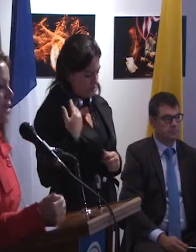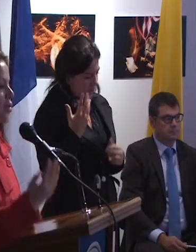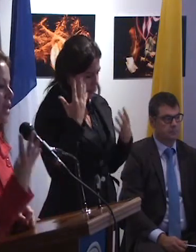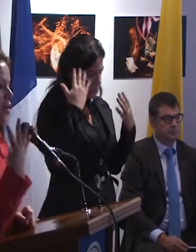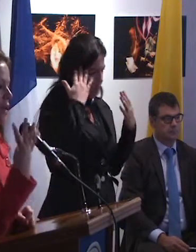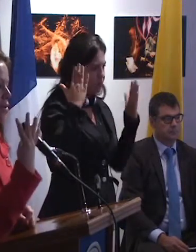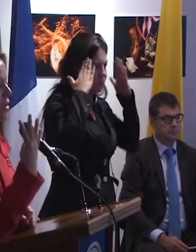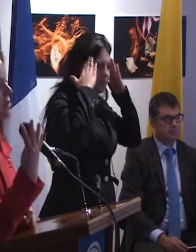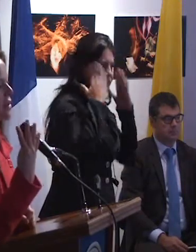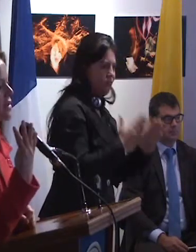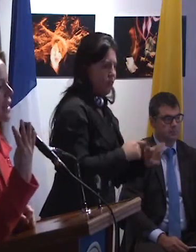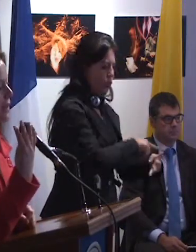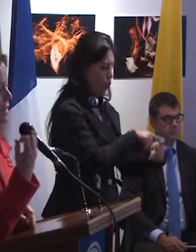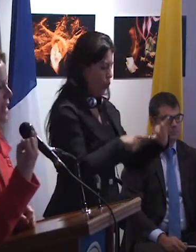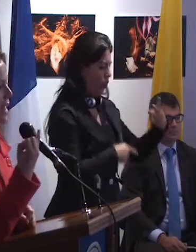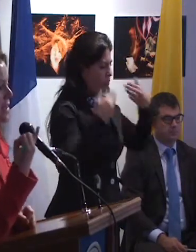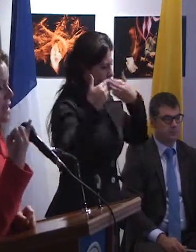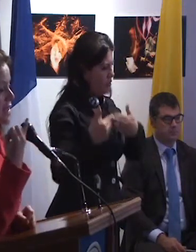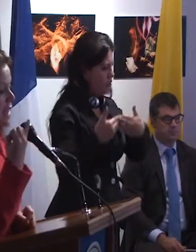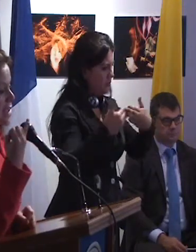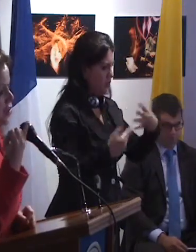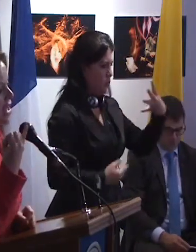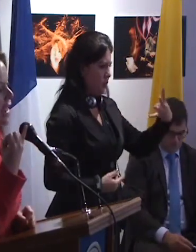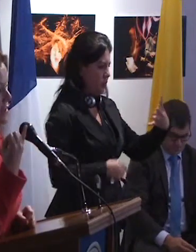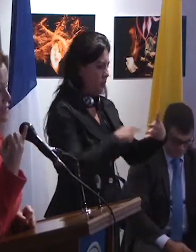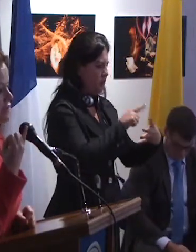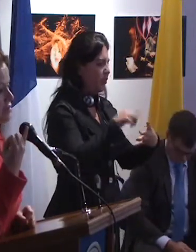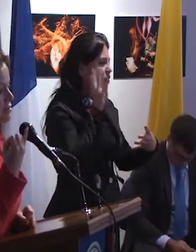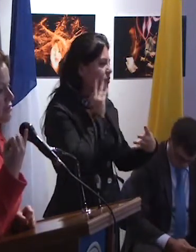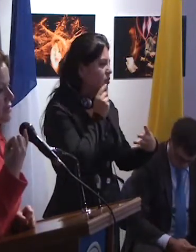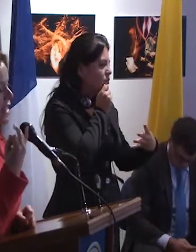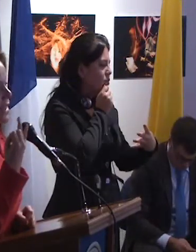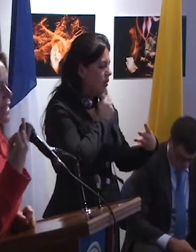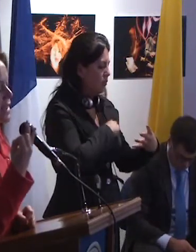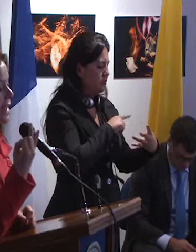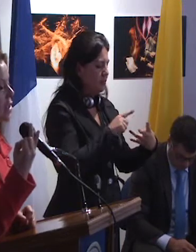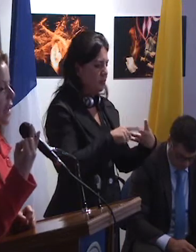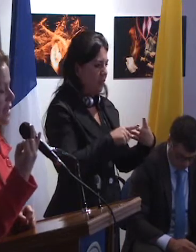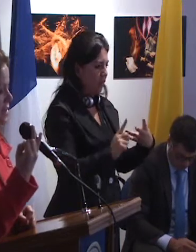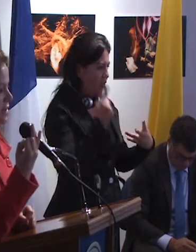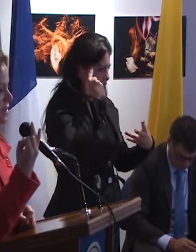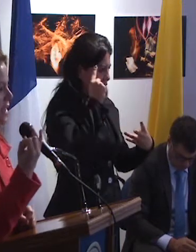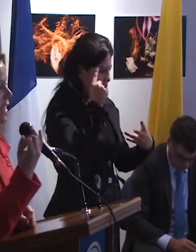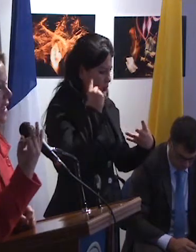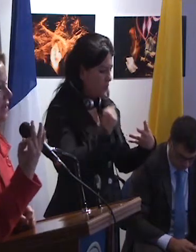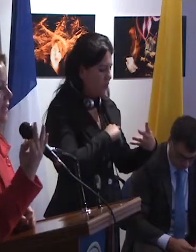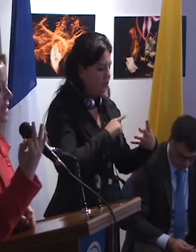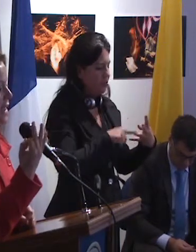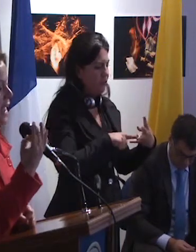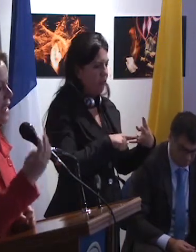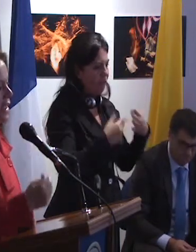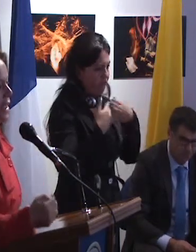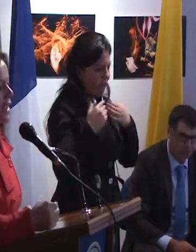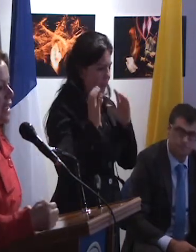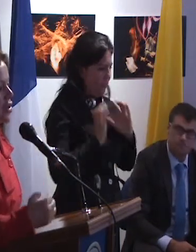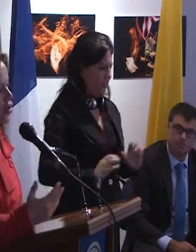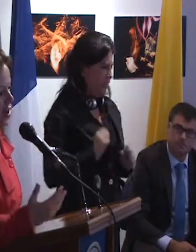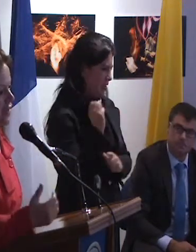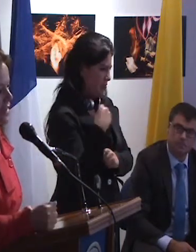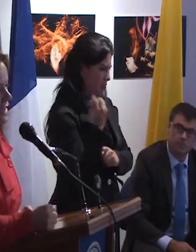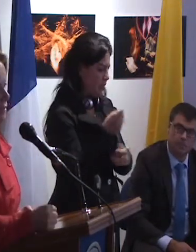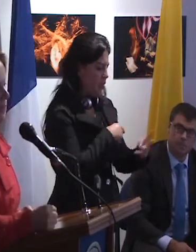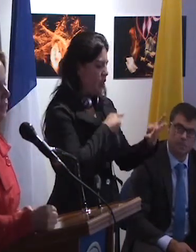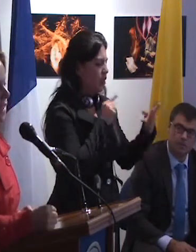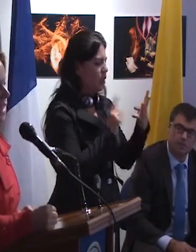en la atención de cuatro tipos de discapacidades, sensorial, intelectual, física y